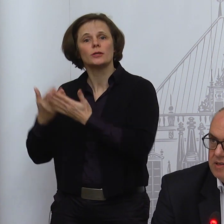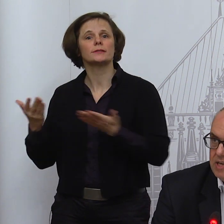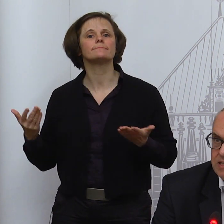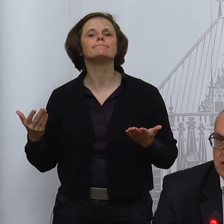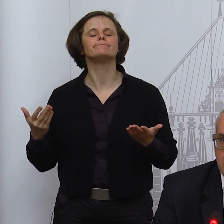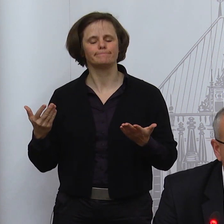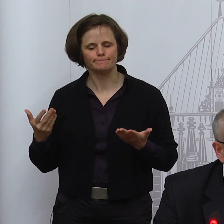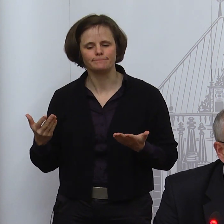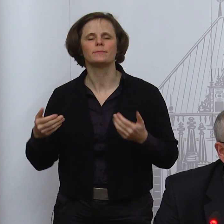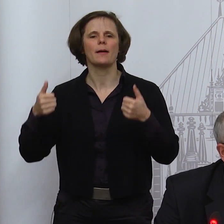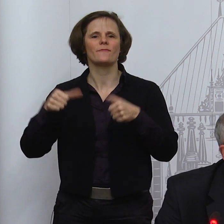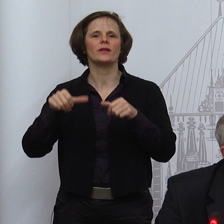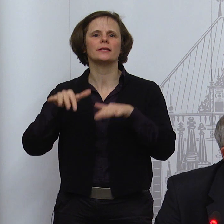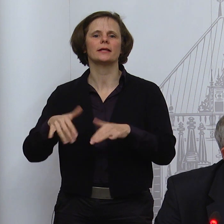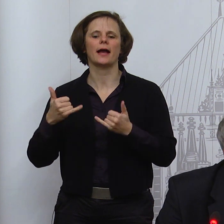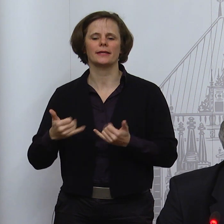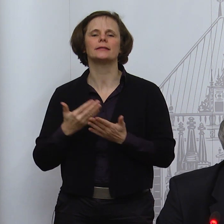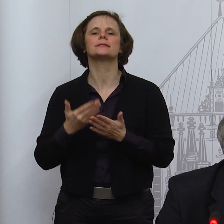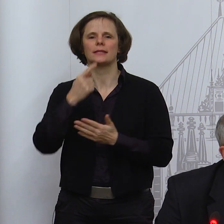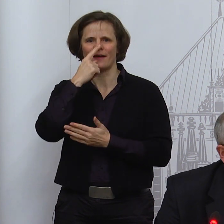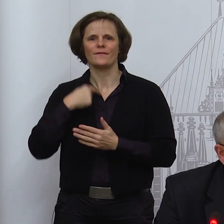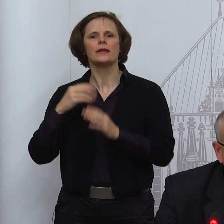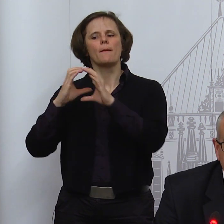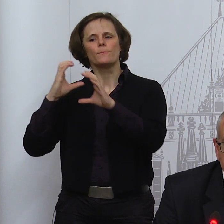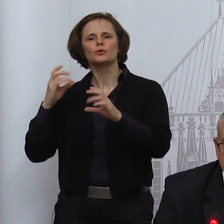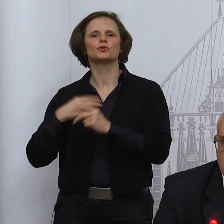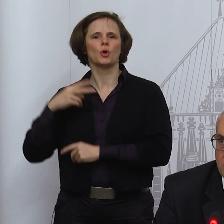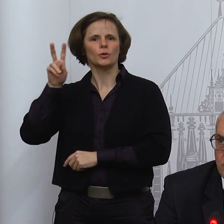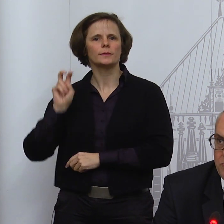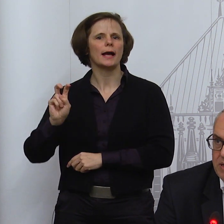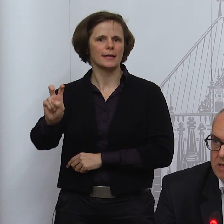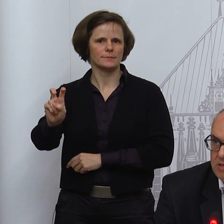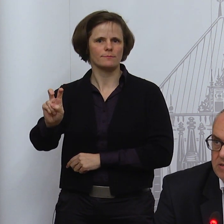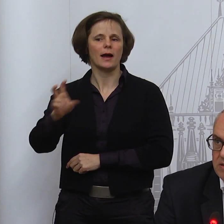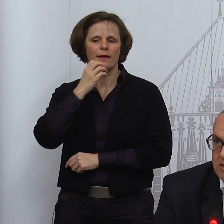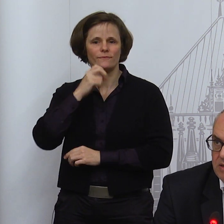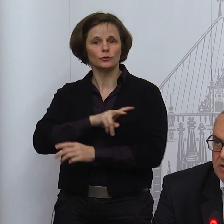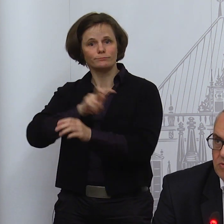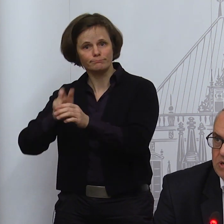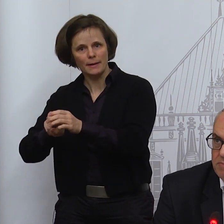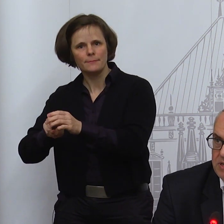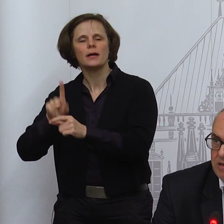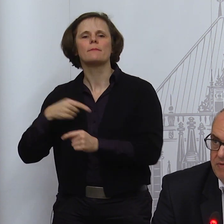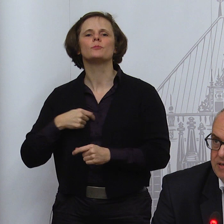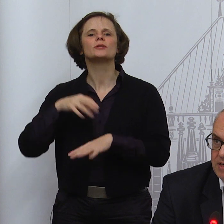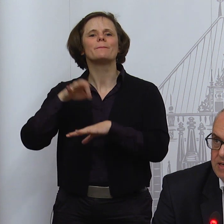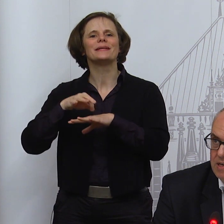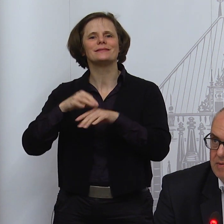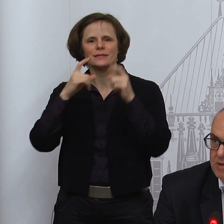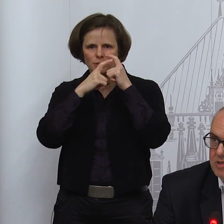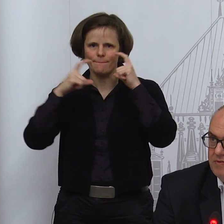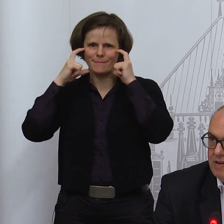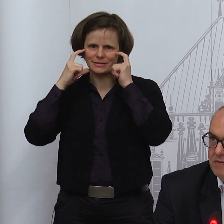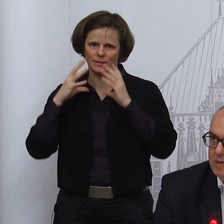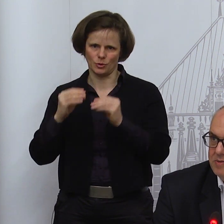des Einzelhandels einzuführen. Medizinische Masken, das sind sogenannte OP-Masken oder partikelfiltrierende